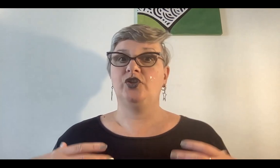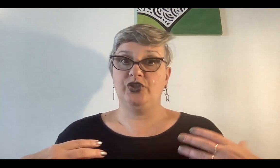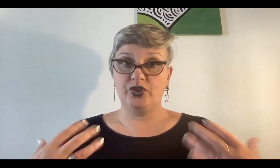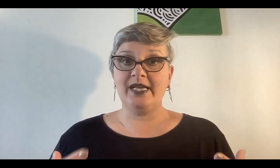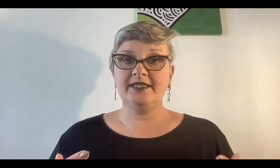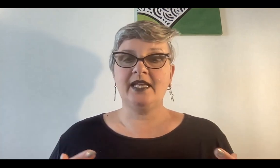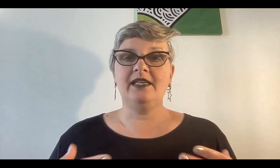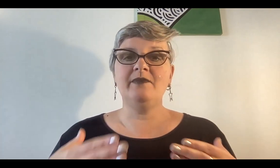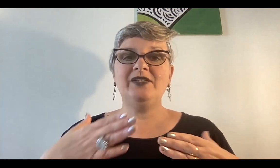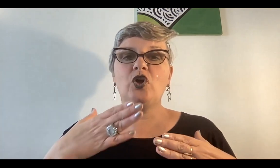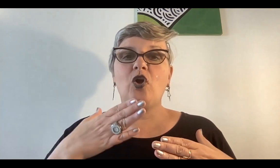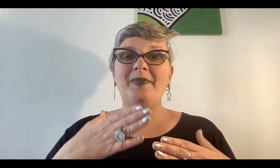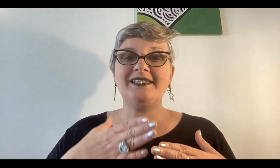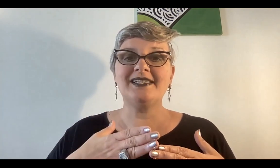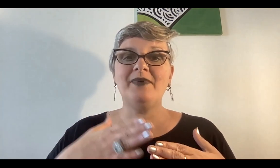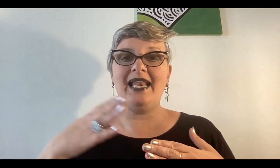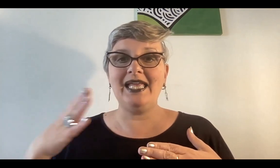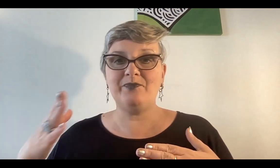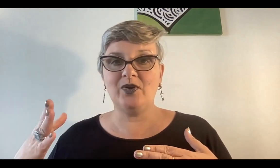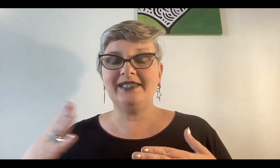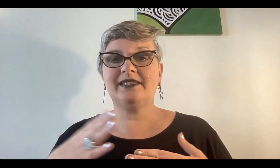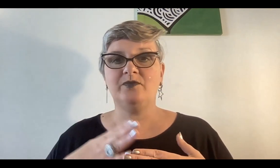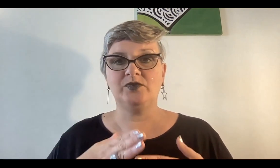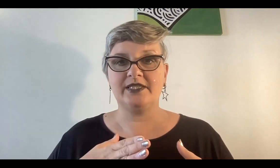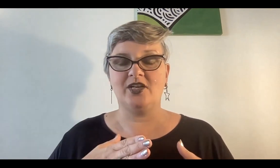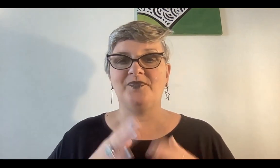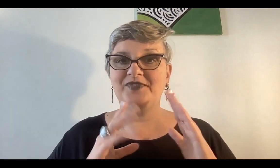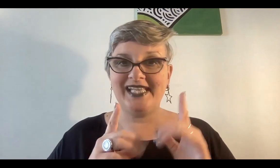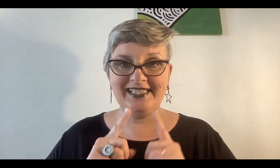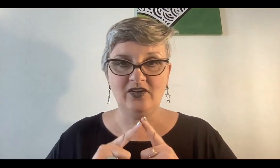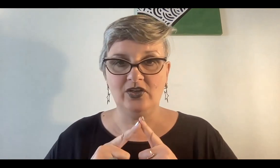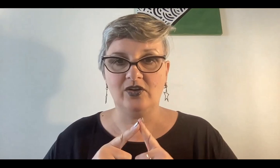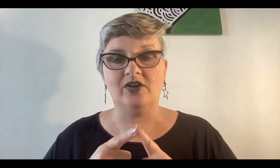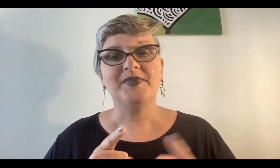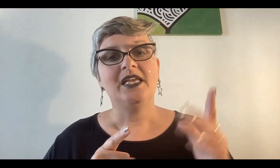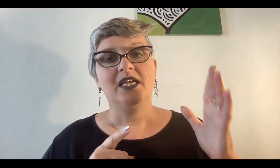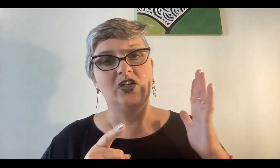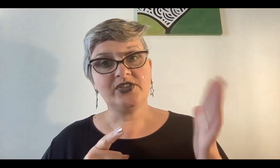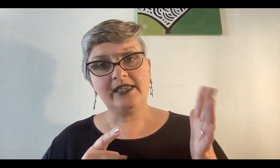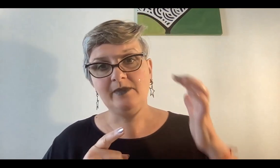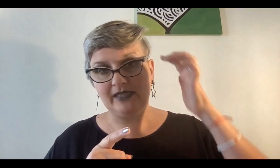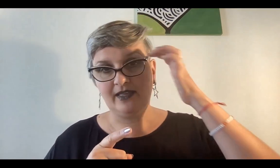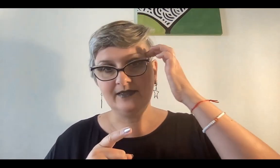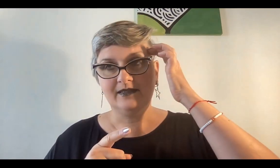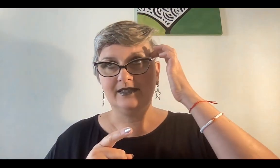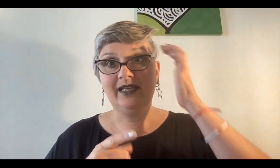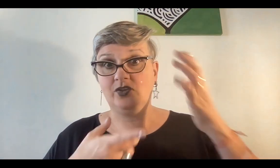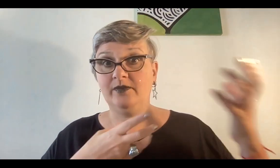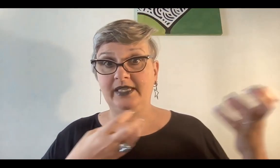donde yo iba a necesitar alimento, comenzaba la época de transmutación. Fíjate algo loco. Los alquimistas, que toman